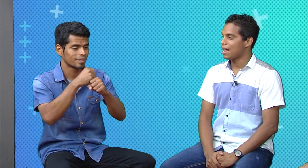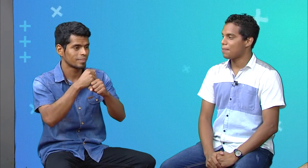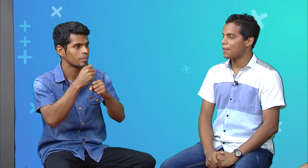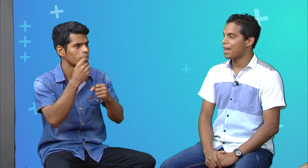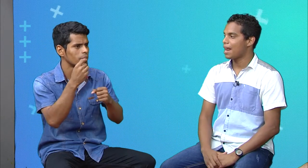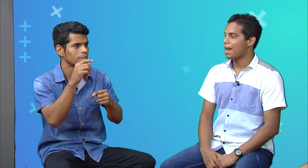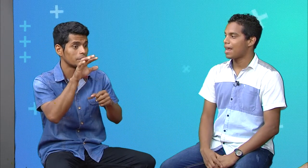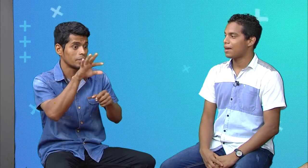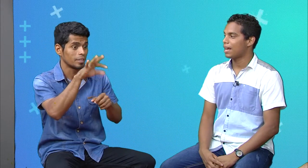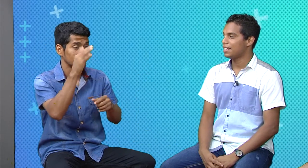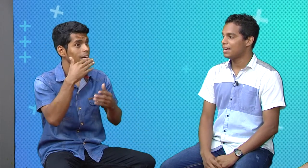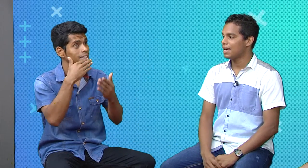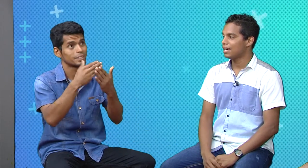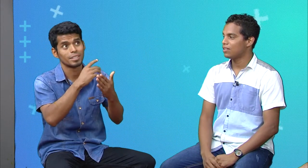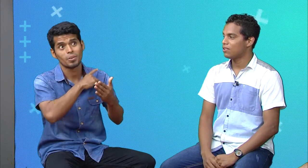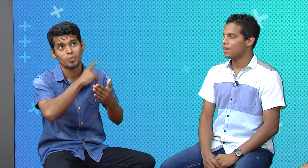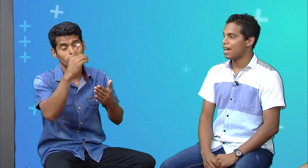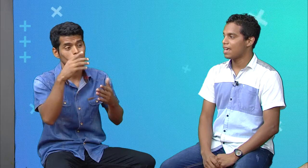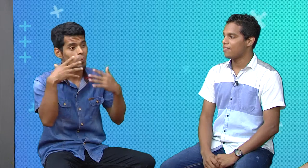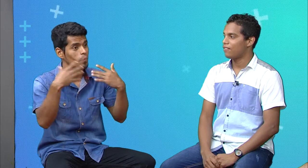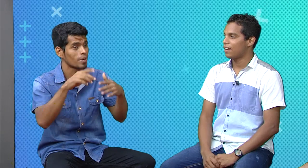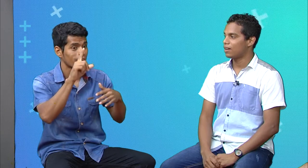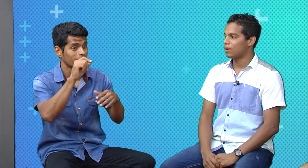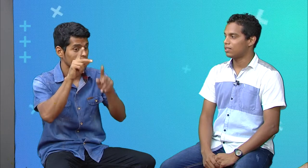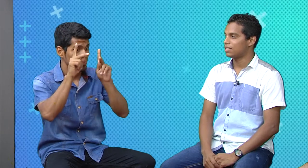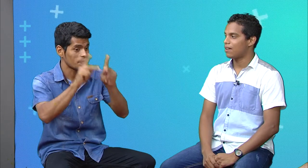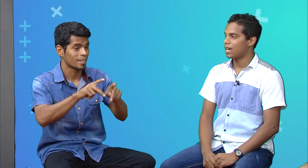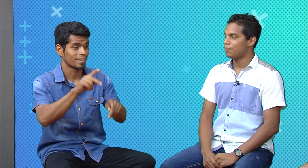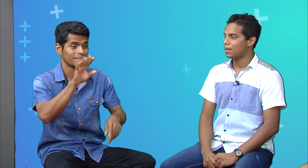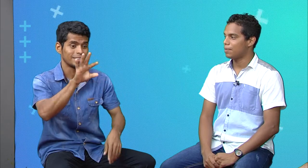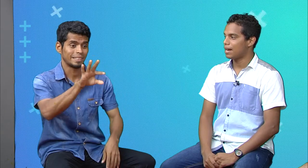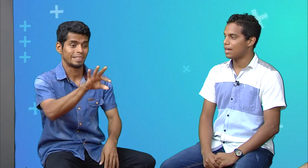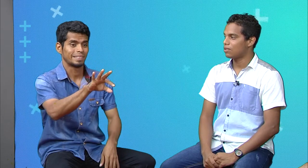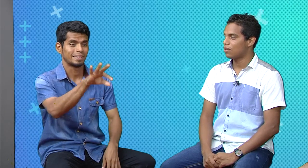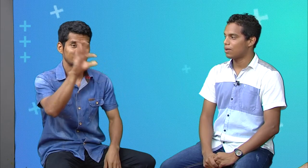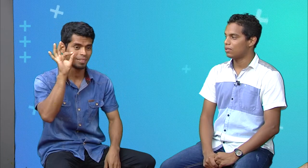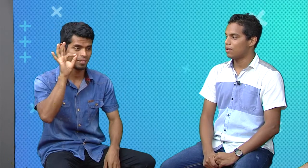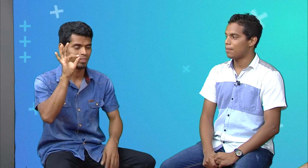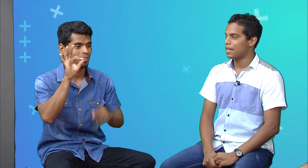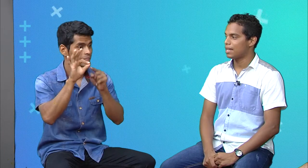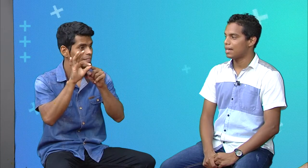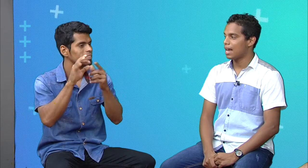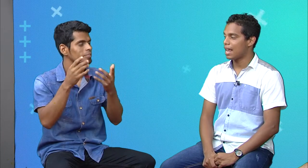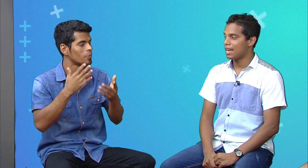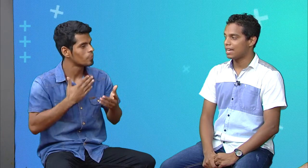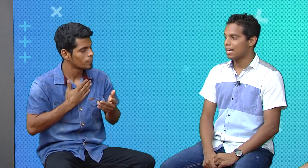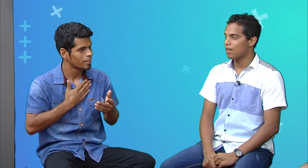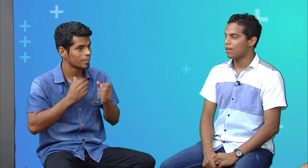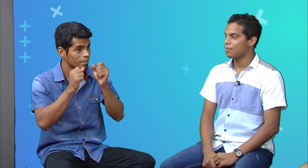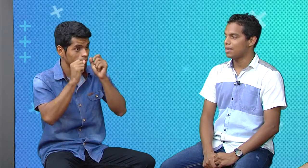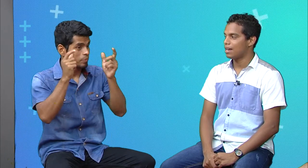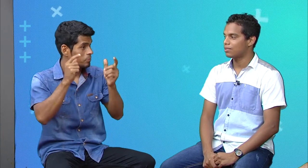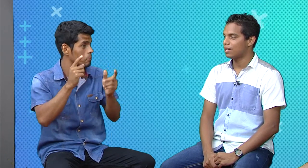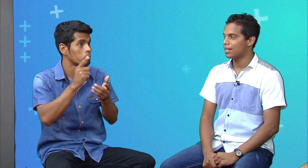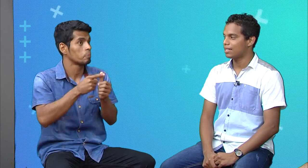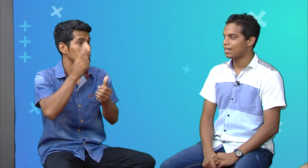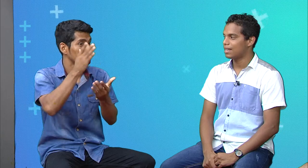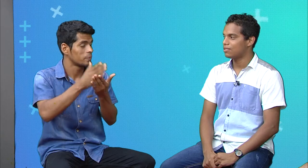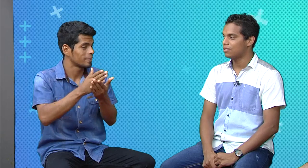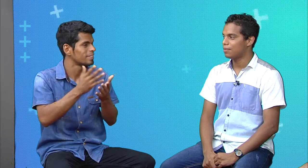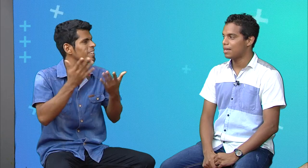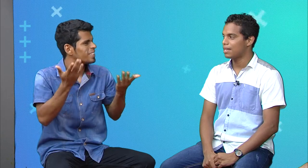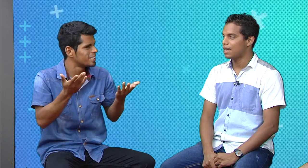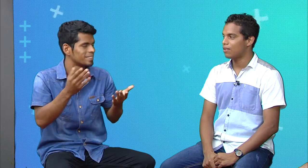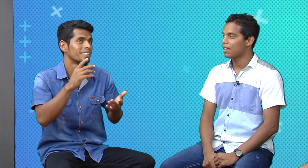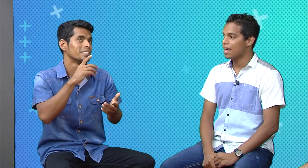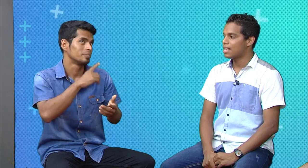Bueno, el día en que yo viajé fue cuando estaba en primer año, cuando me eligieron a mí de la Escuela Cristiana